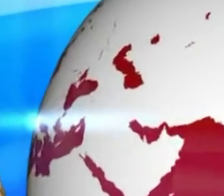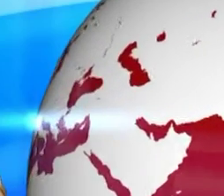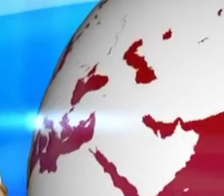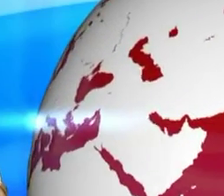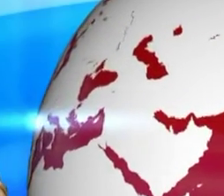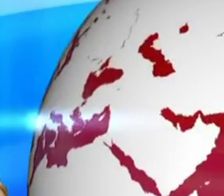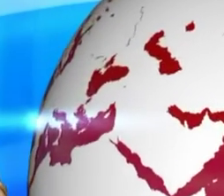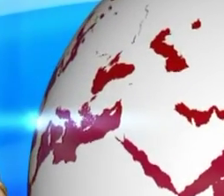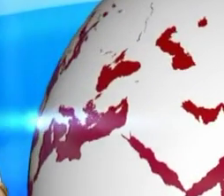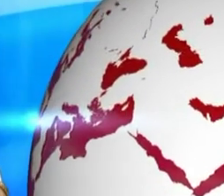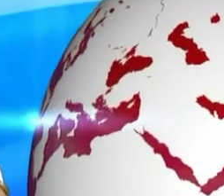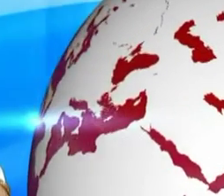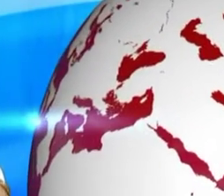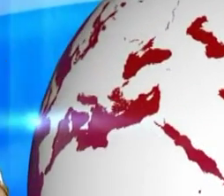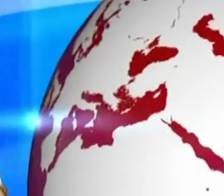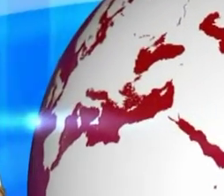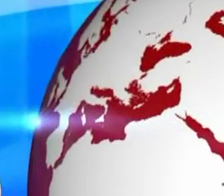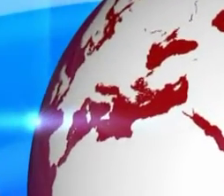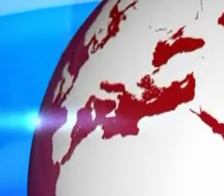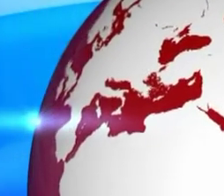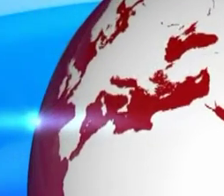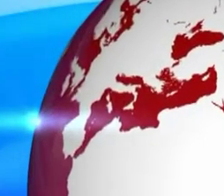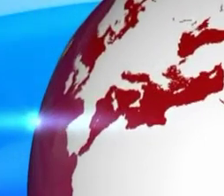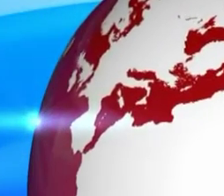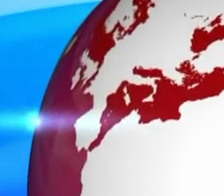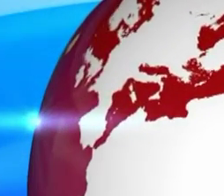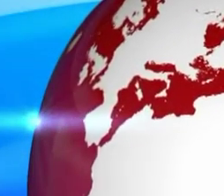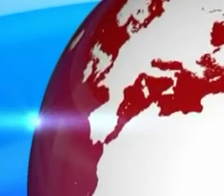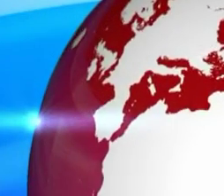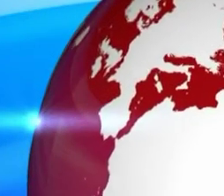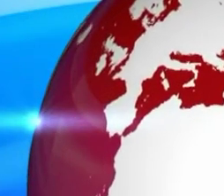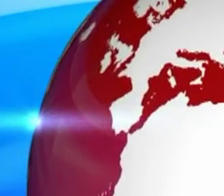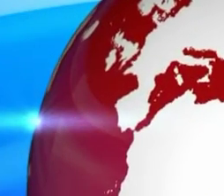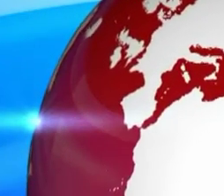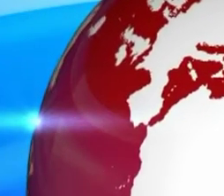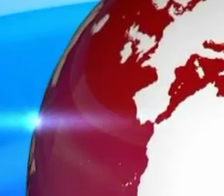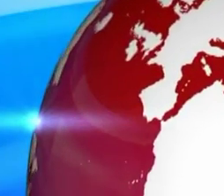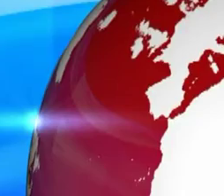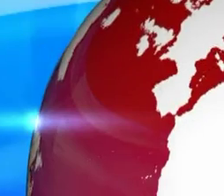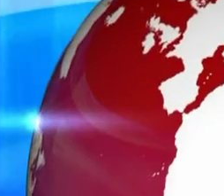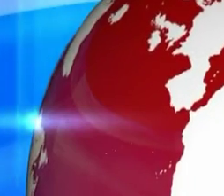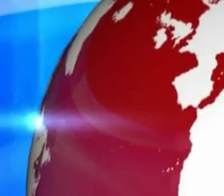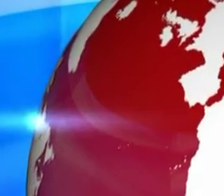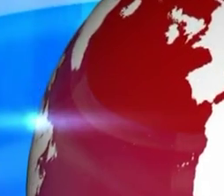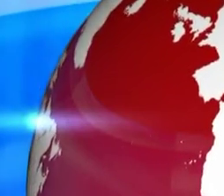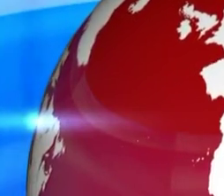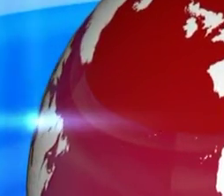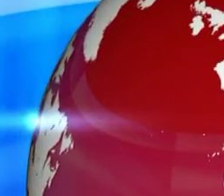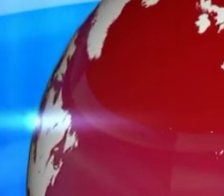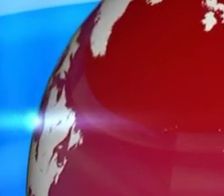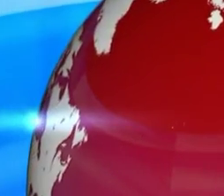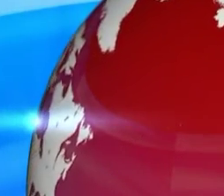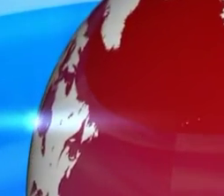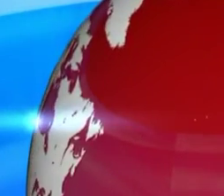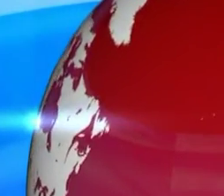A vacinação contra a Covid-19 em Cabo Verde vai depender de outros circuitos externos. O país